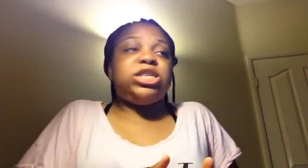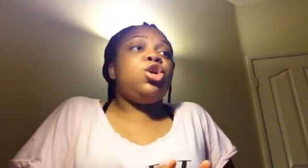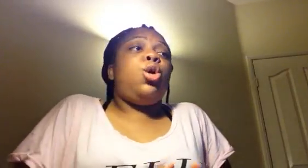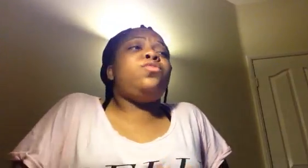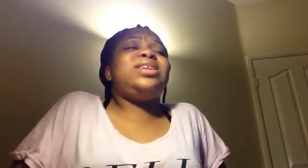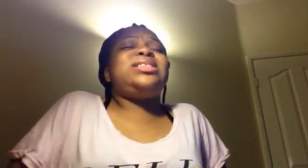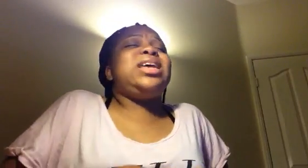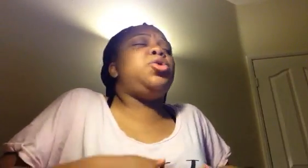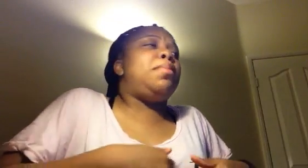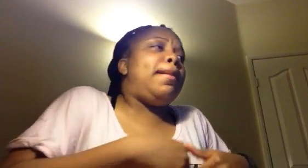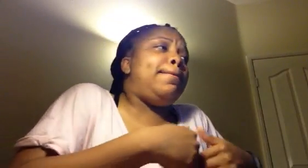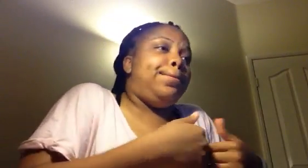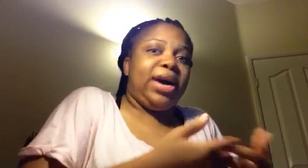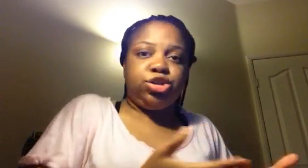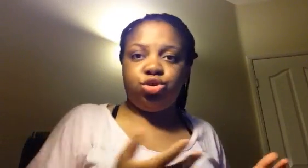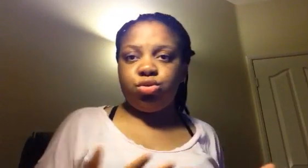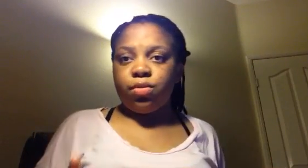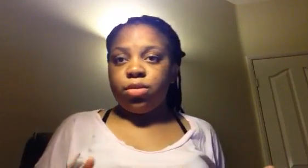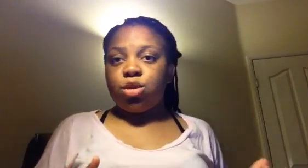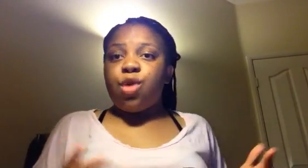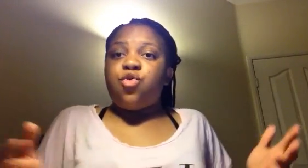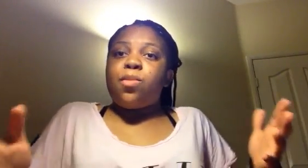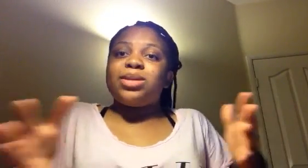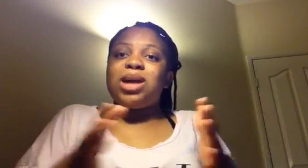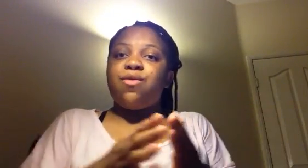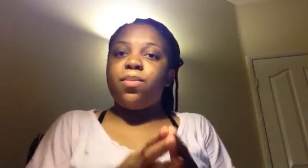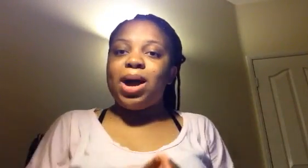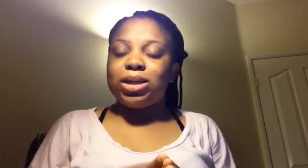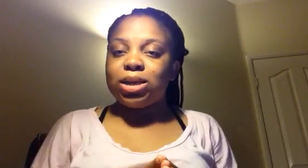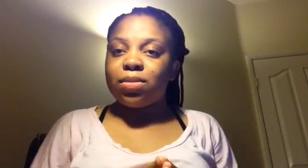C'est-à on vous a tellement battu que vous commencez à vous battre.